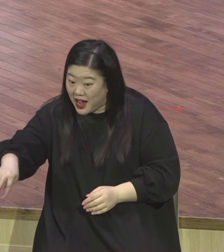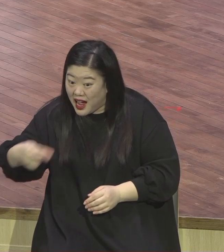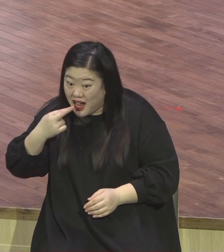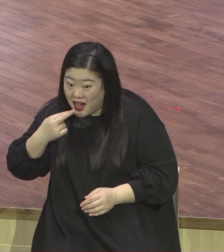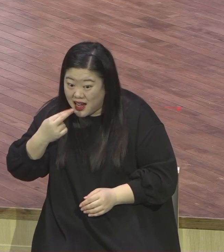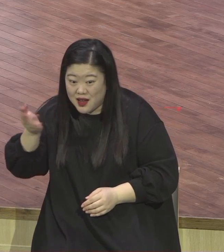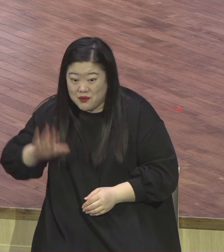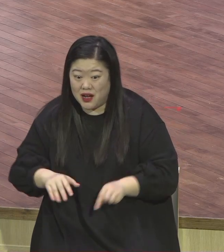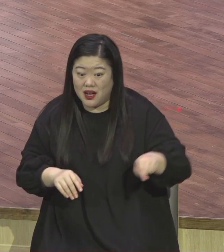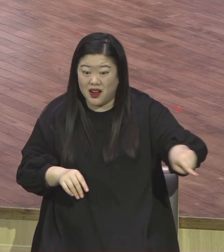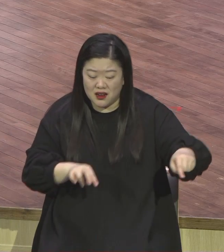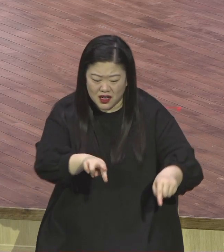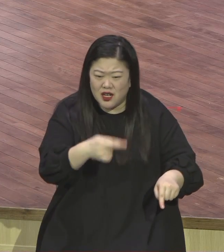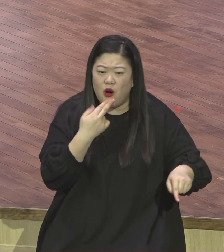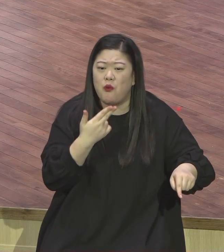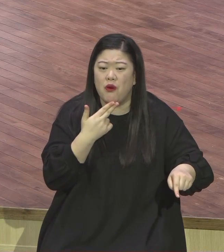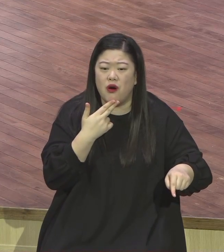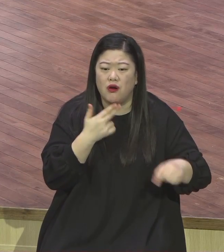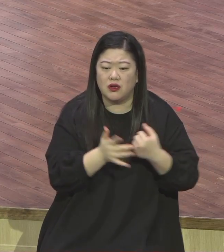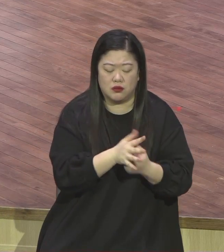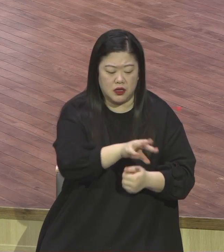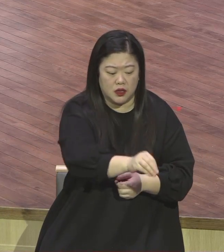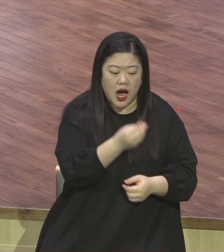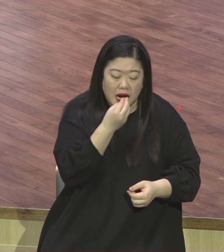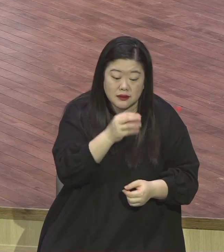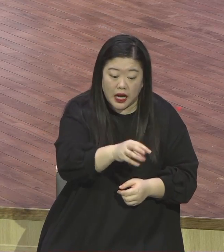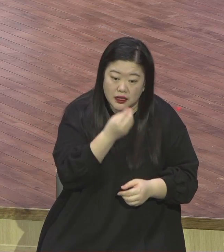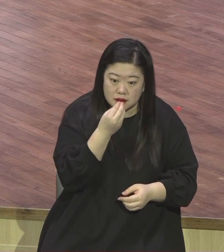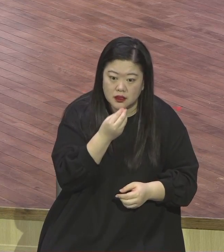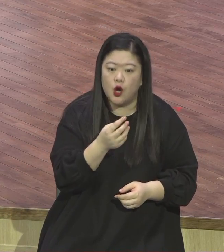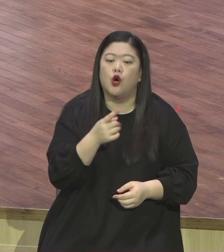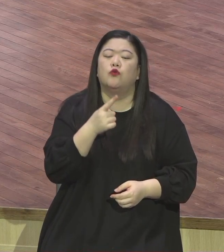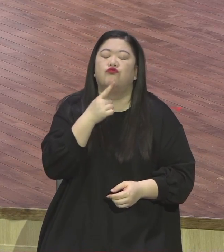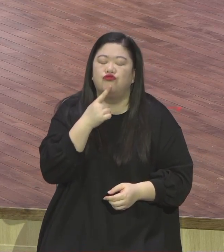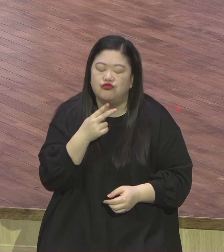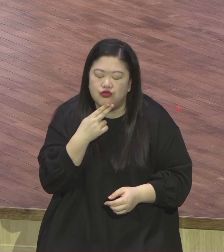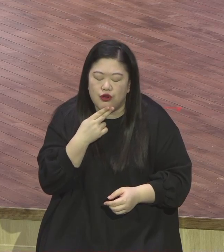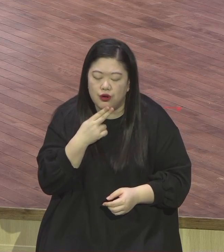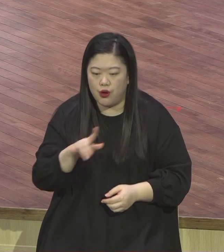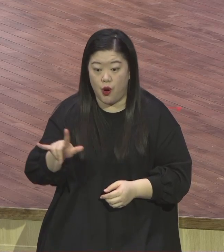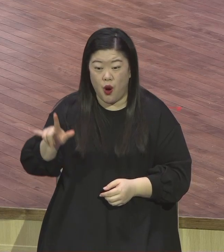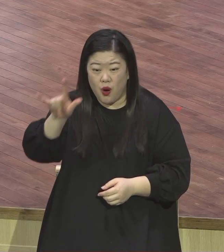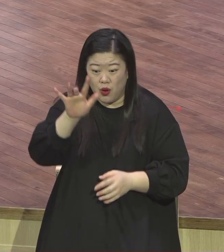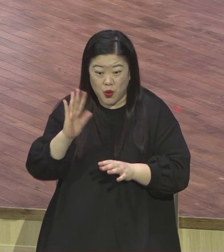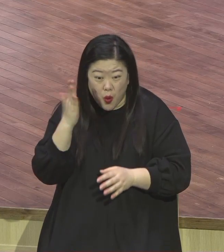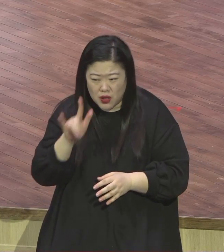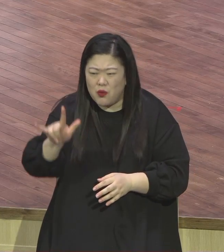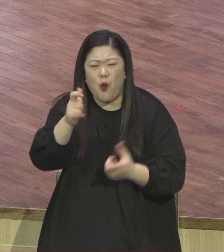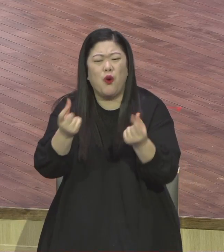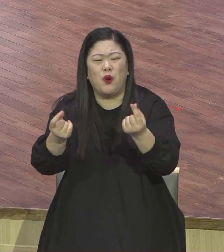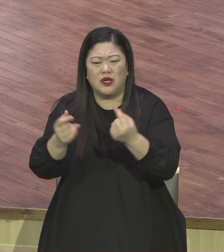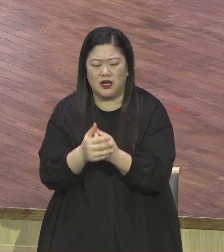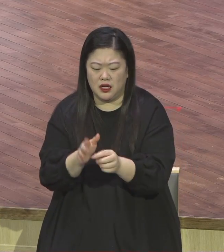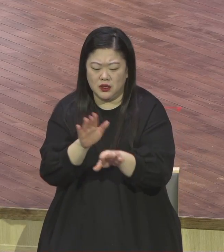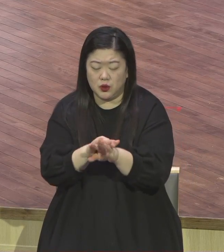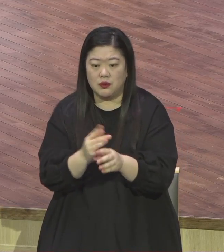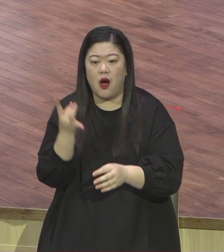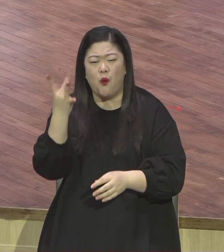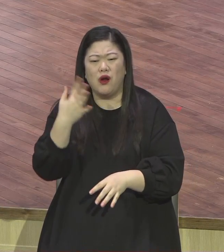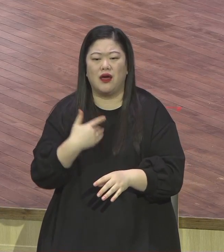손으로 씻는 거야 위생적으로 좋지요 요즘 코로나 걸려 가지고 저는 사실 손 별로 안 씻는 거 안